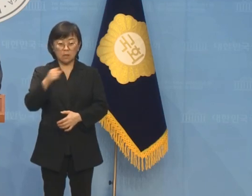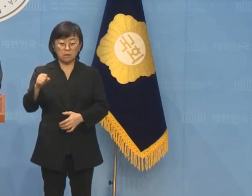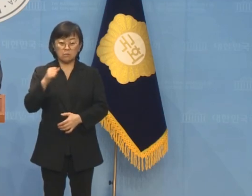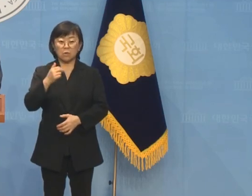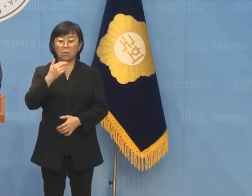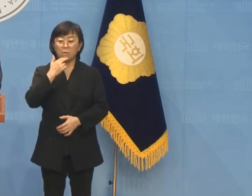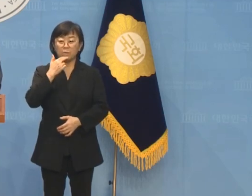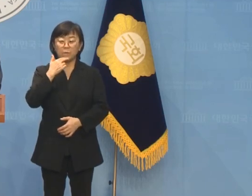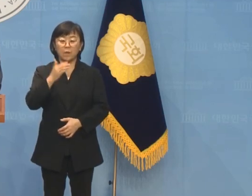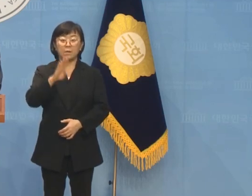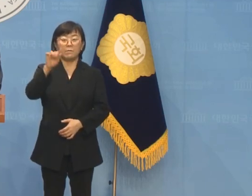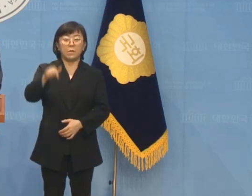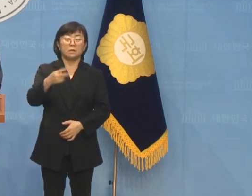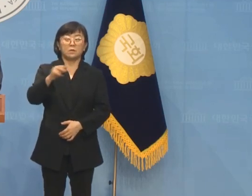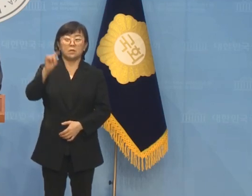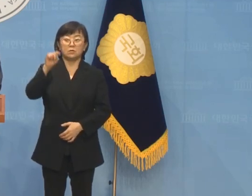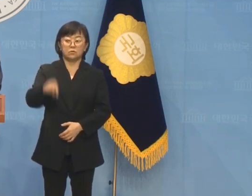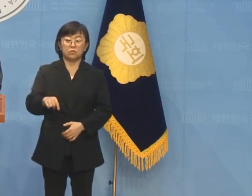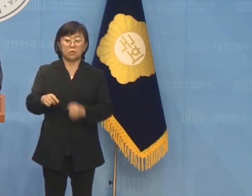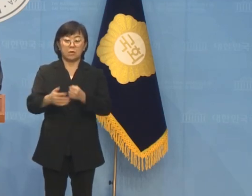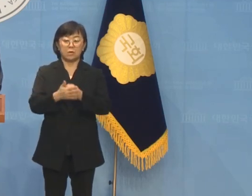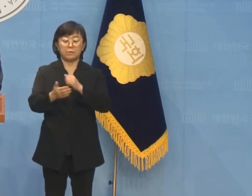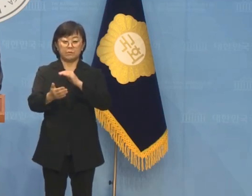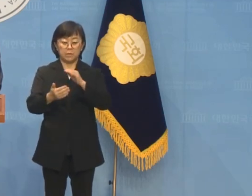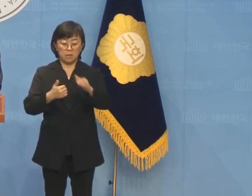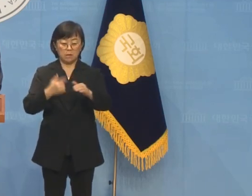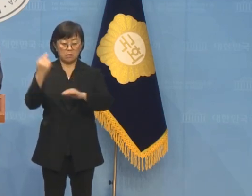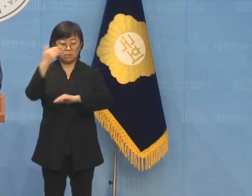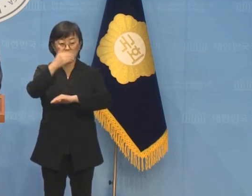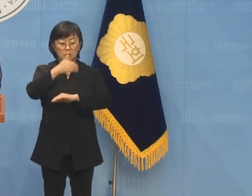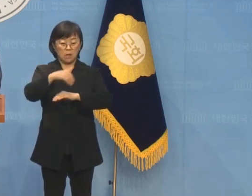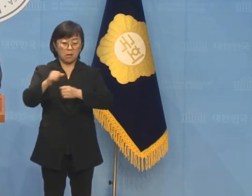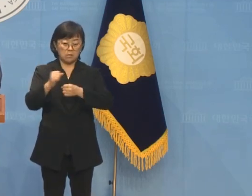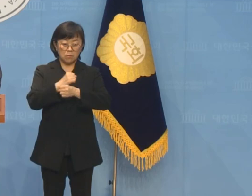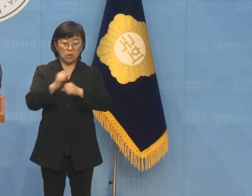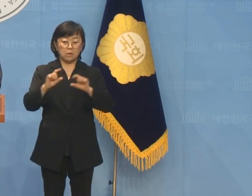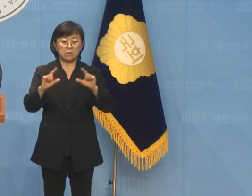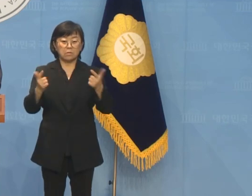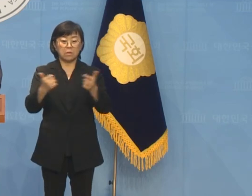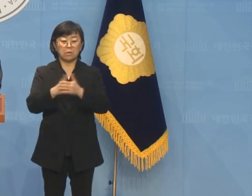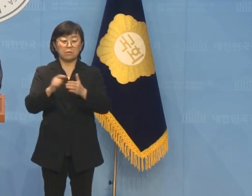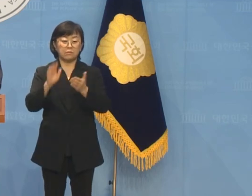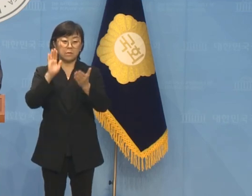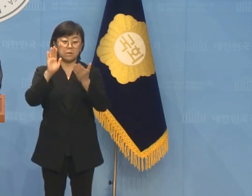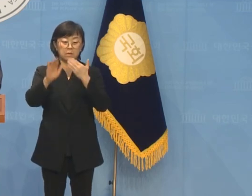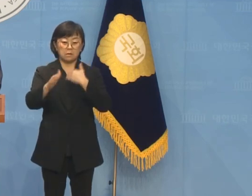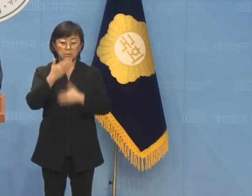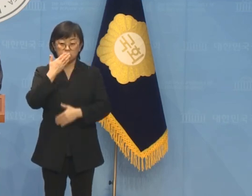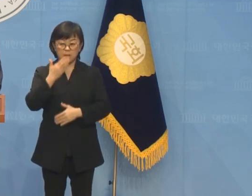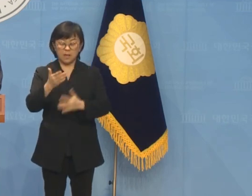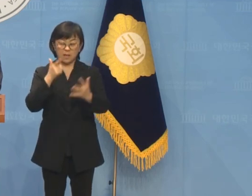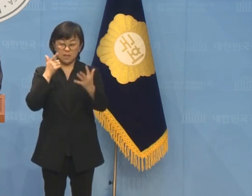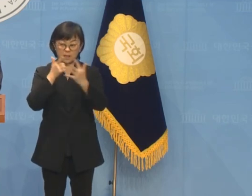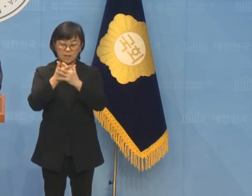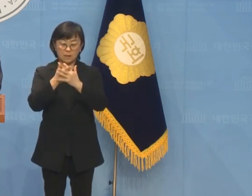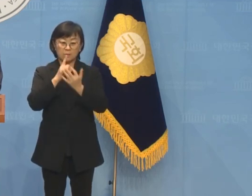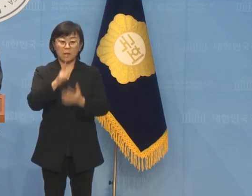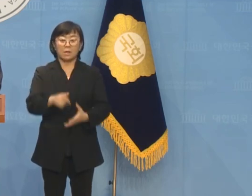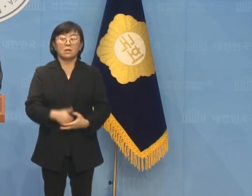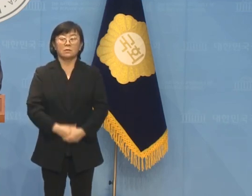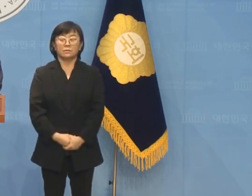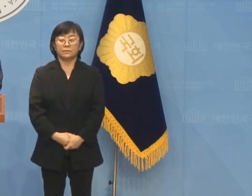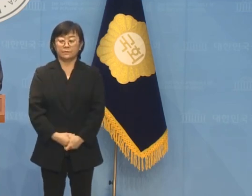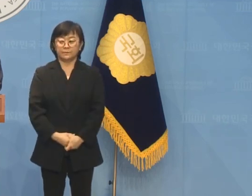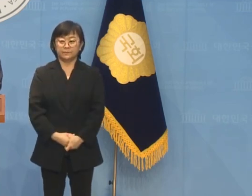없는 박대수가 사전 계략이 아니고서는 어떻게 미래를 예측이라도 했다는 말입니까?